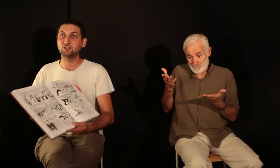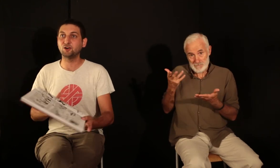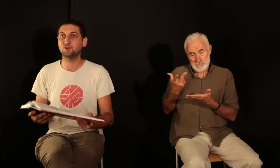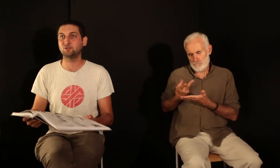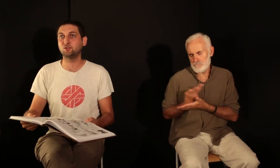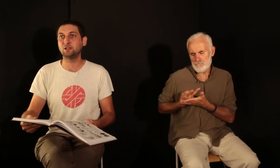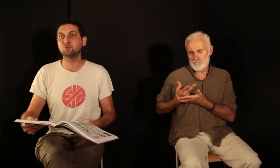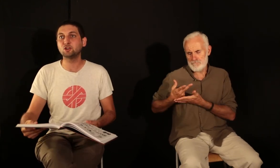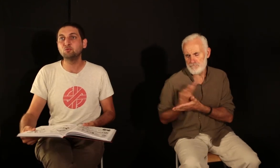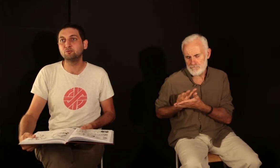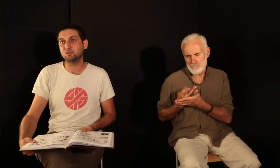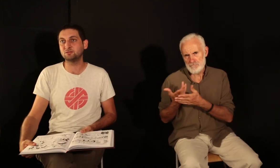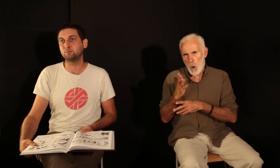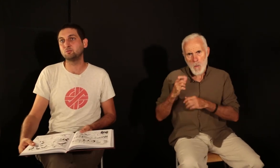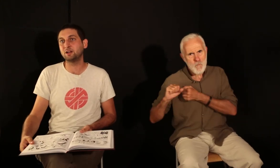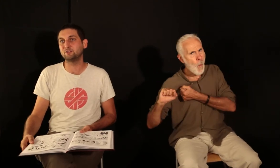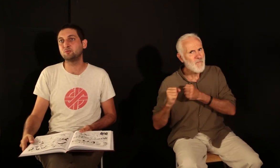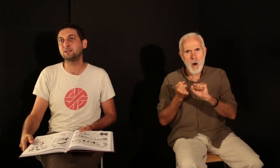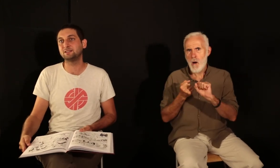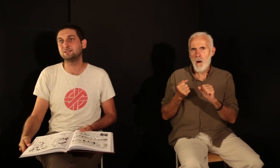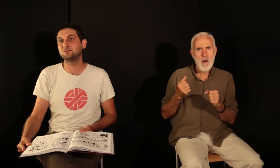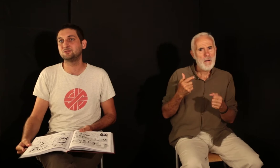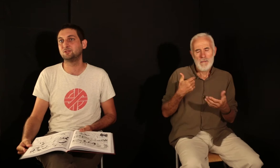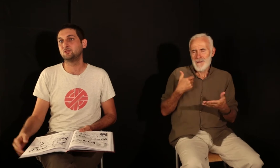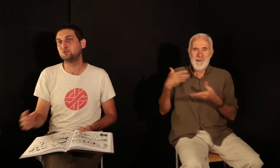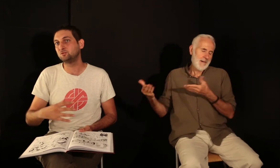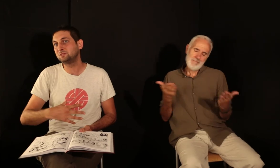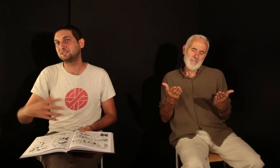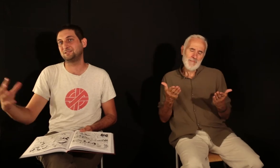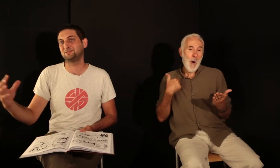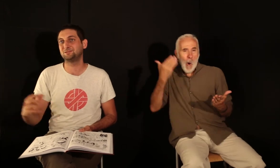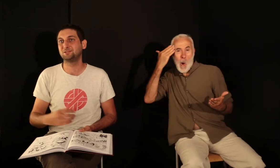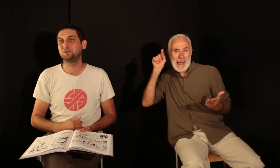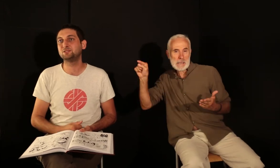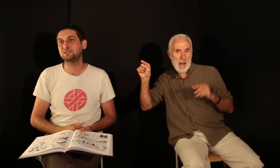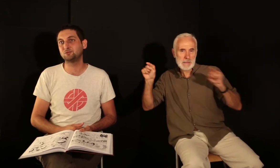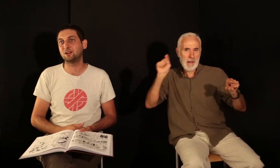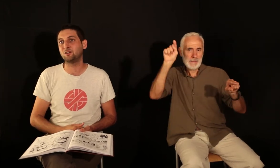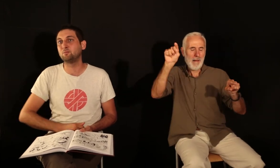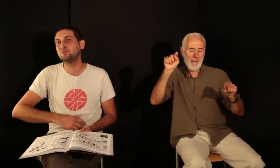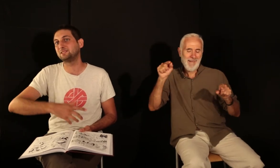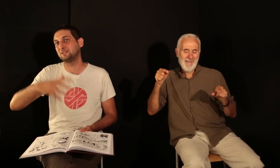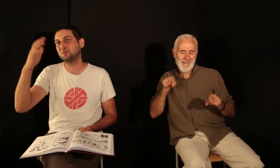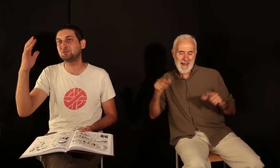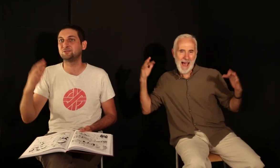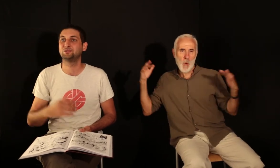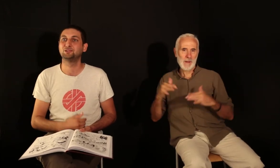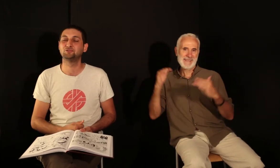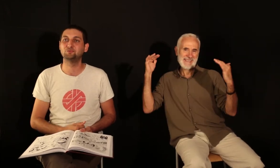corps, de les montrer en mouvement, pour moi est vraiment héritée de toutes ces histoires-là, en plus évidemment de